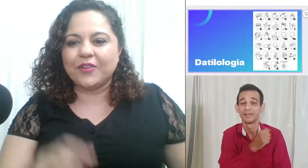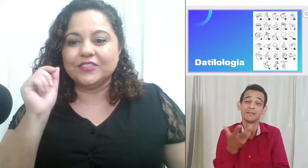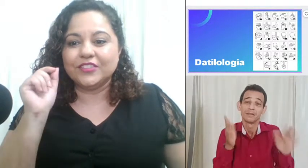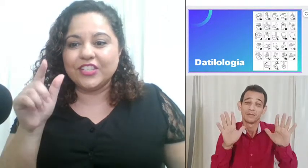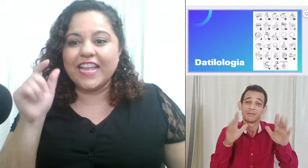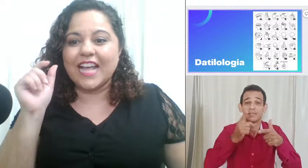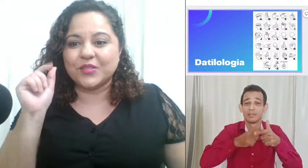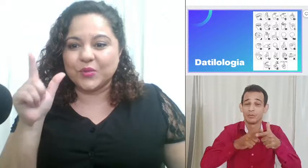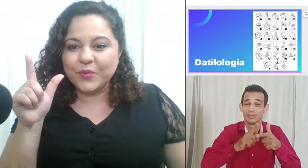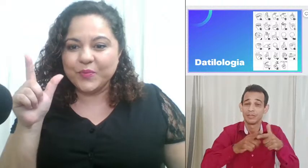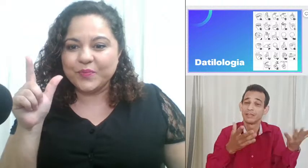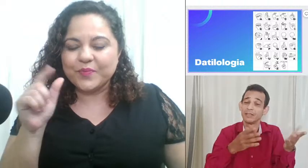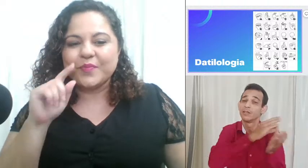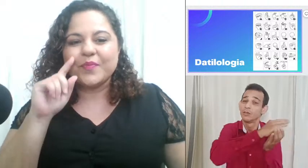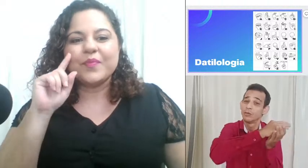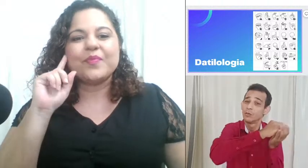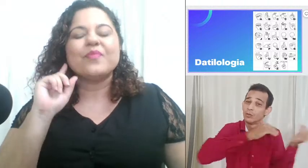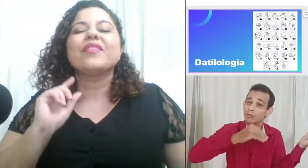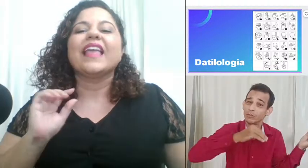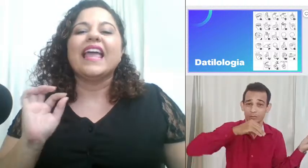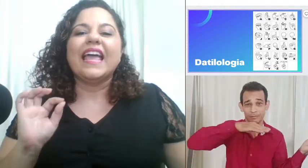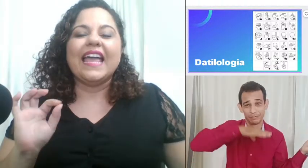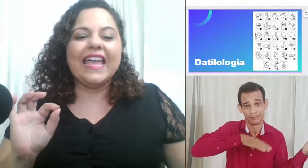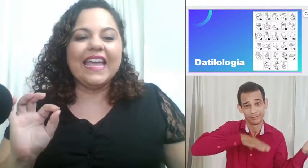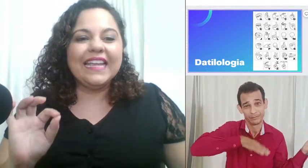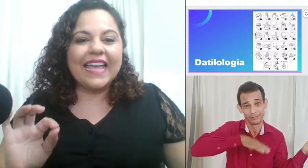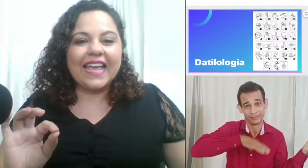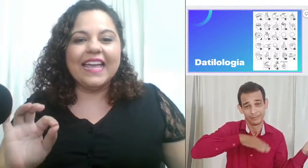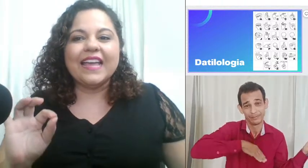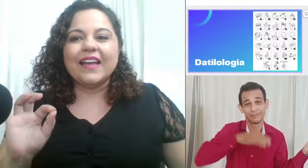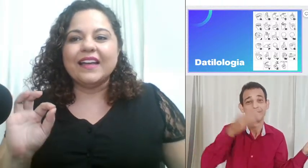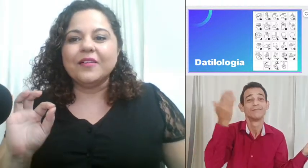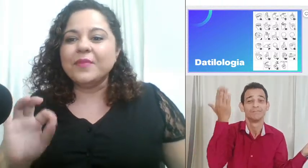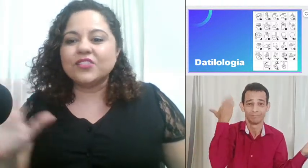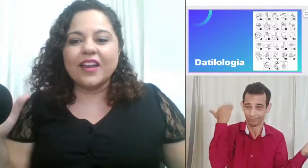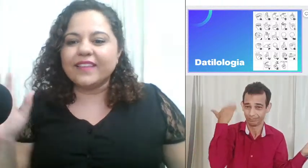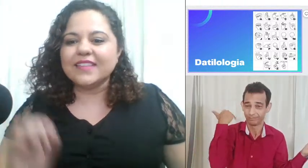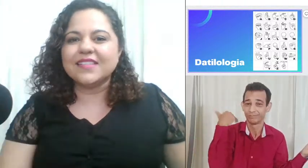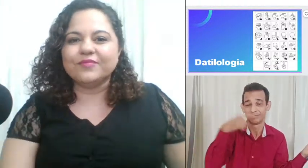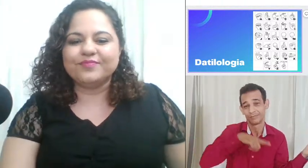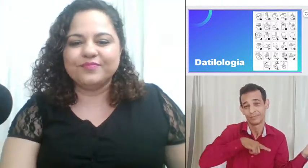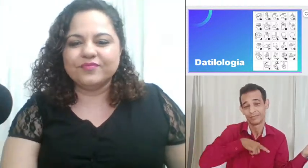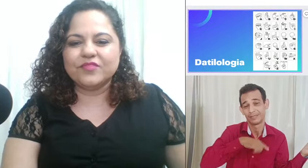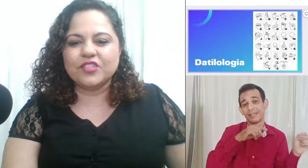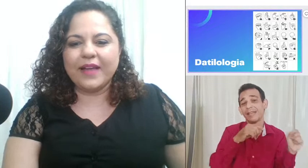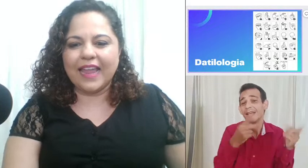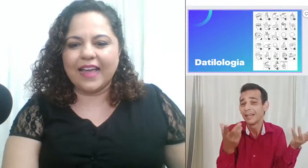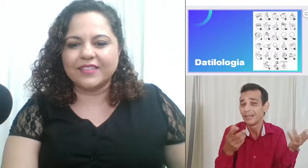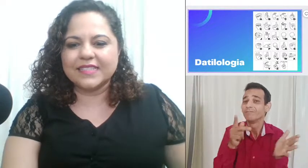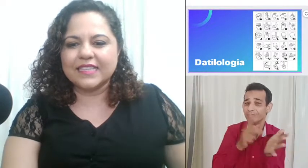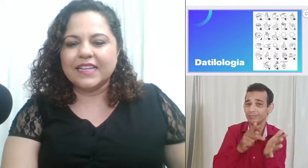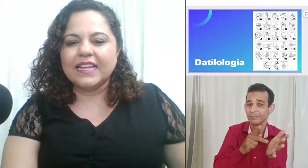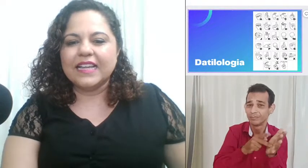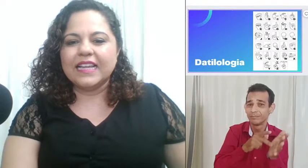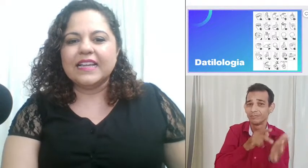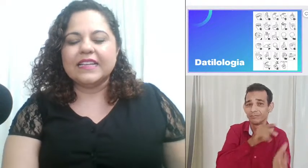de azul ele é uma soletração de palavras que